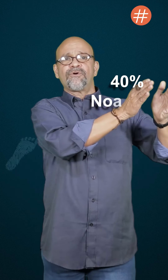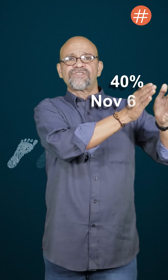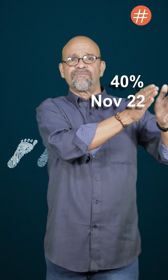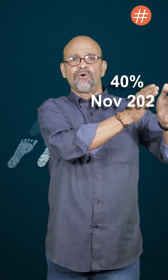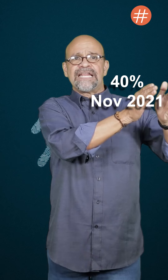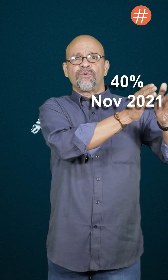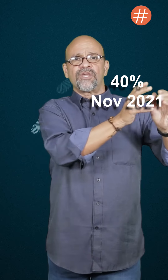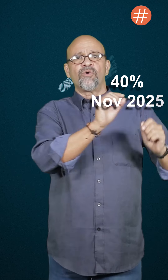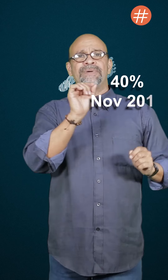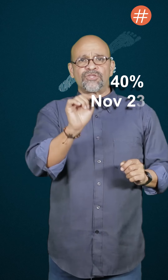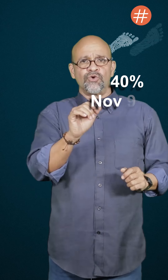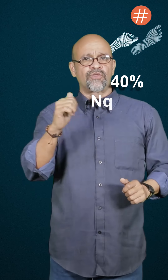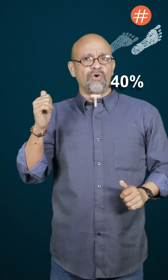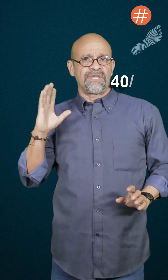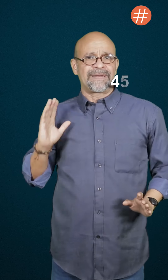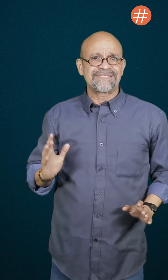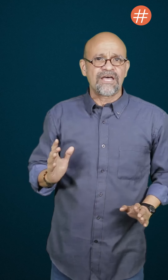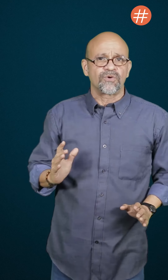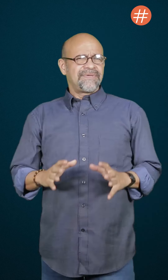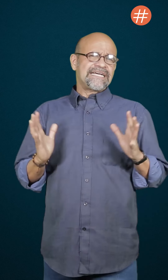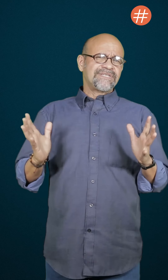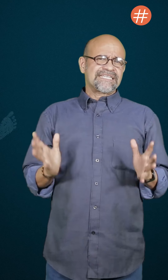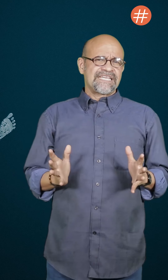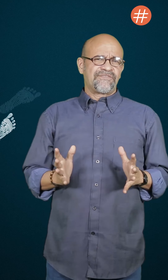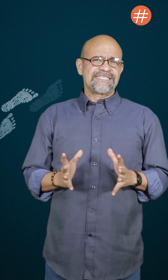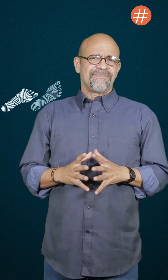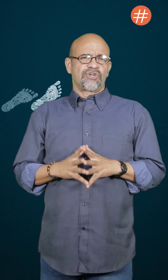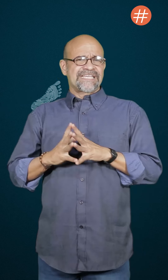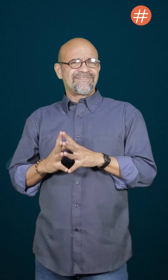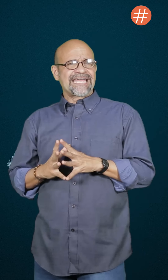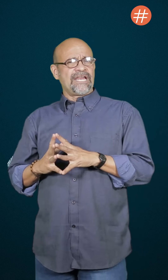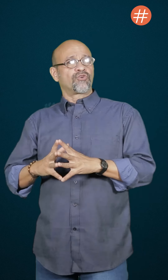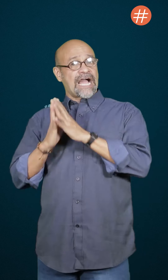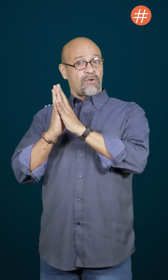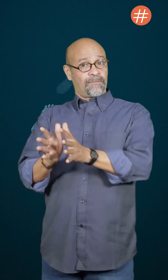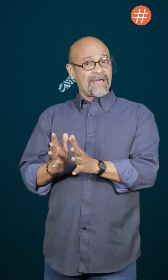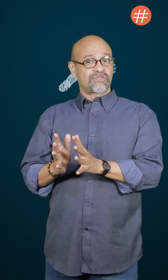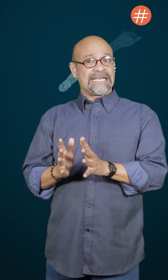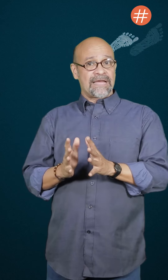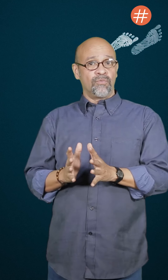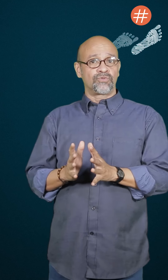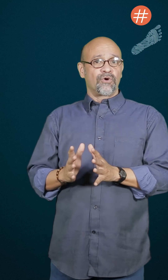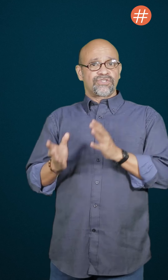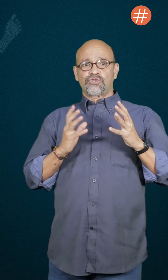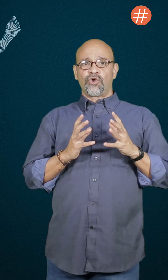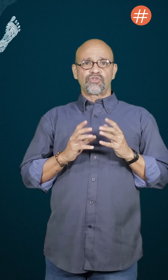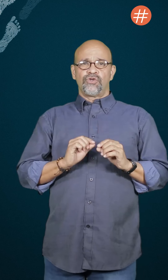% el domingo 21 de noviembre pasado. Mirando estas cifras, se observa que los agrupados en la MUT por sí solos